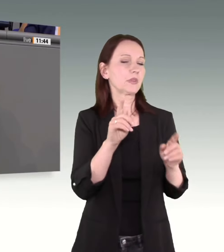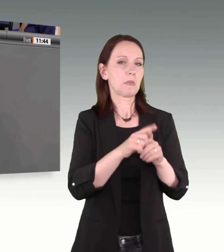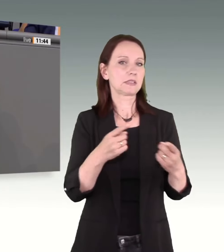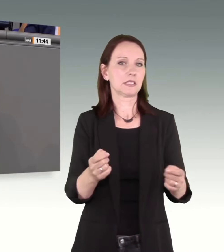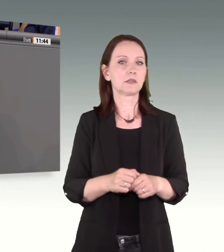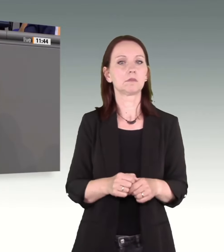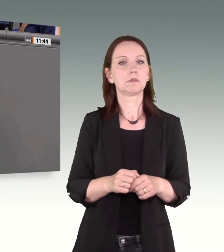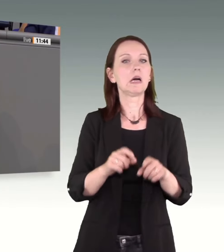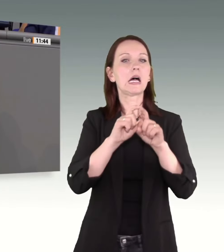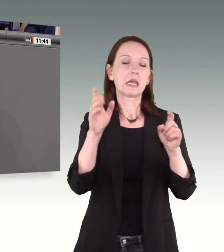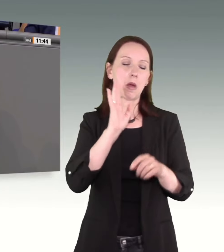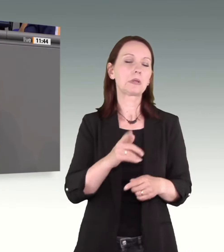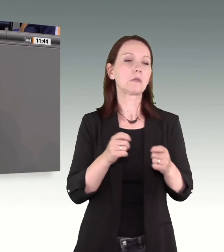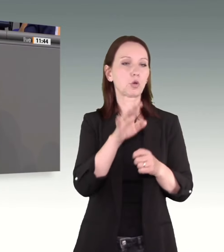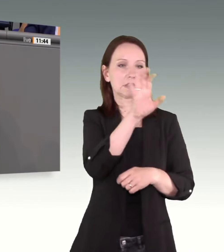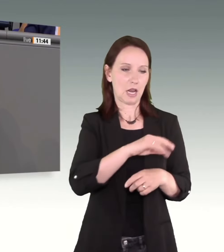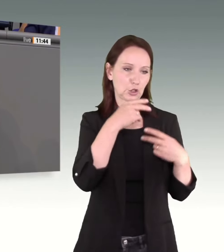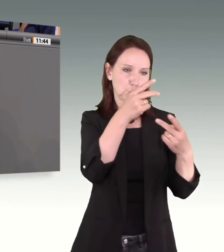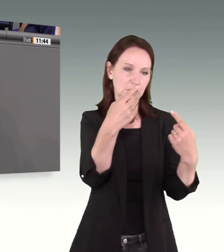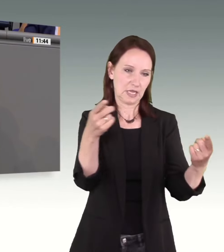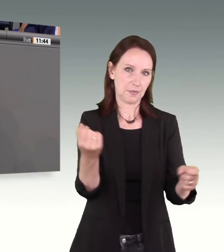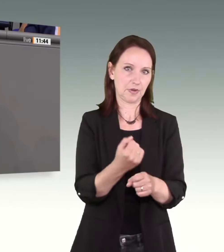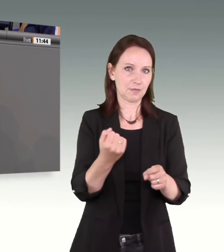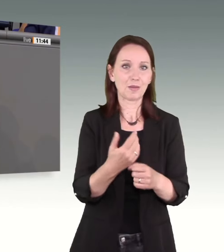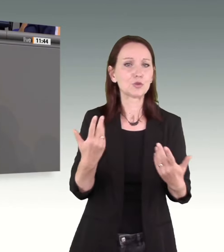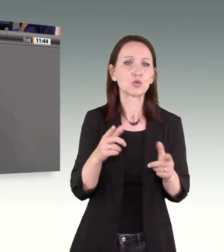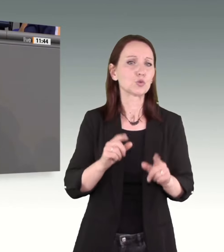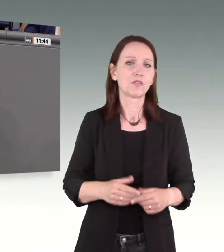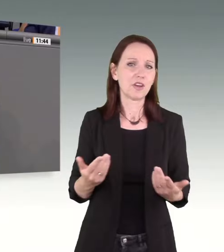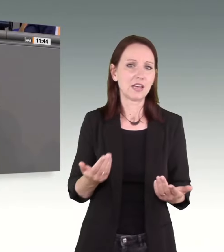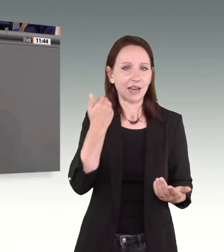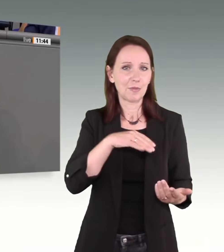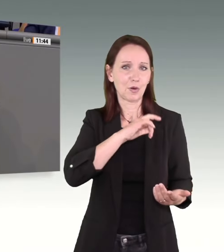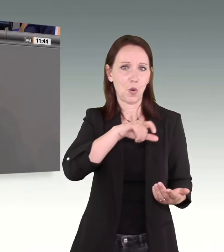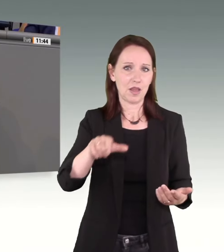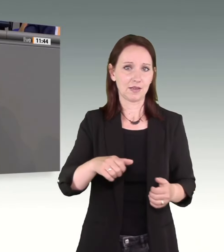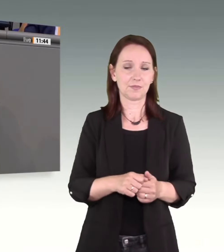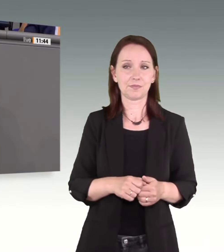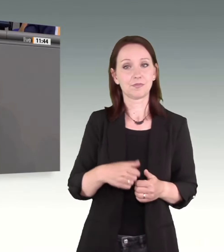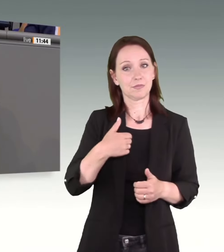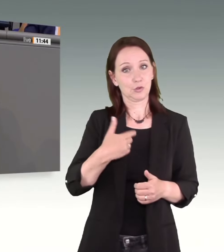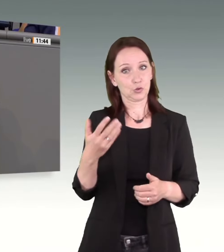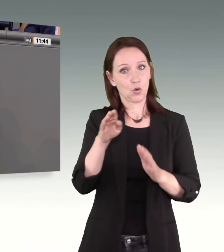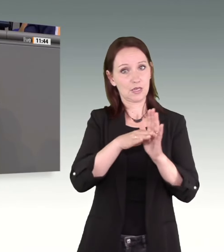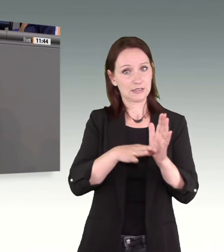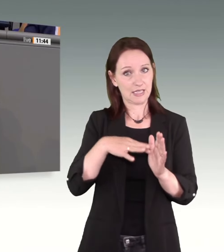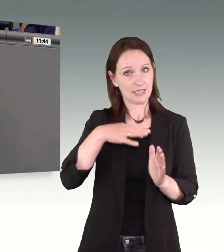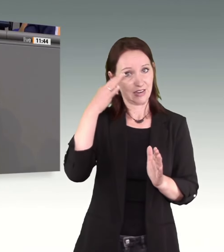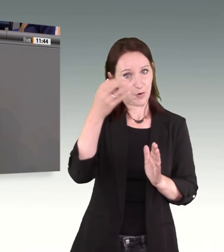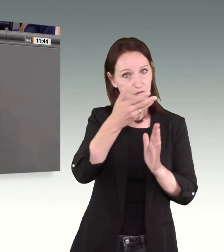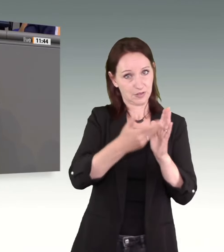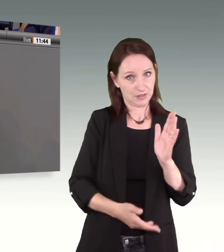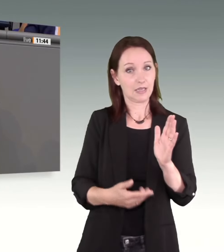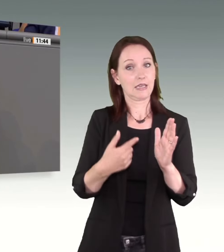spielt das Thema an die Länder zurück. Und das ist einfach zu wenig, liebe Kolleginnen und Kollegen. Mit unserem Gesetzentwurf machen wir etwas, zu dem die